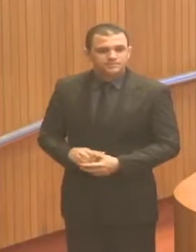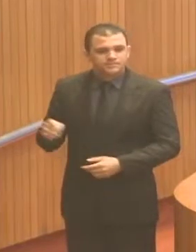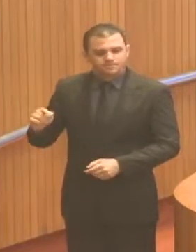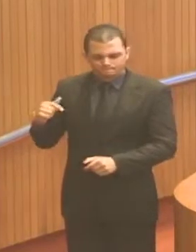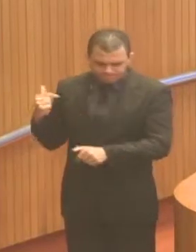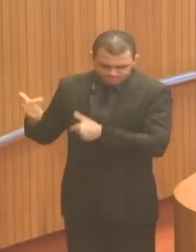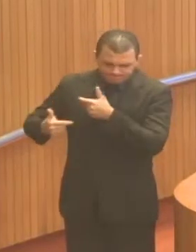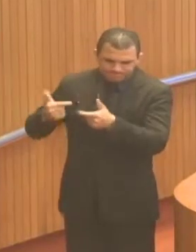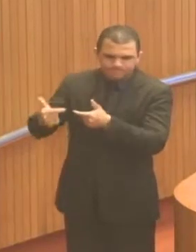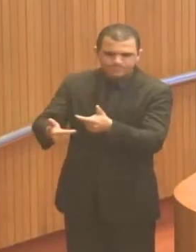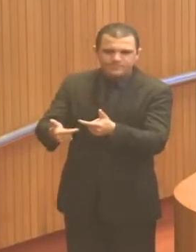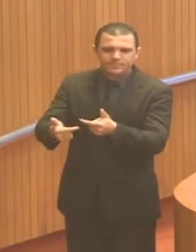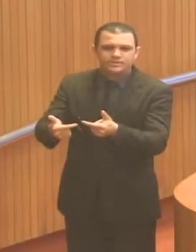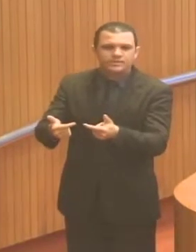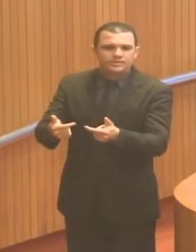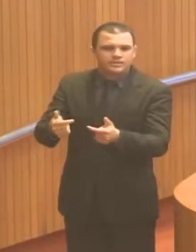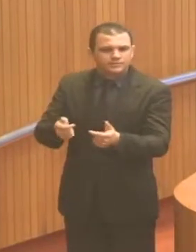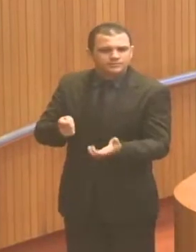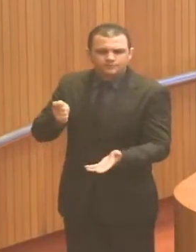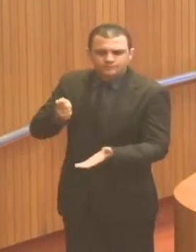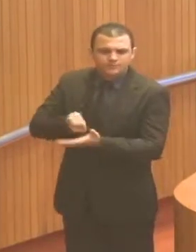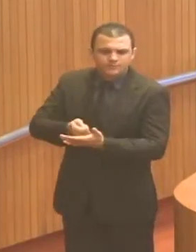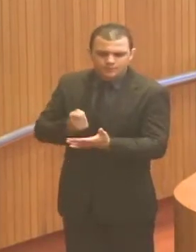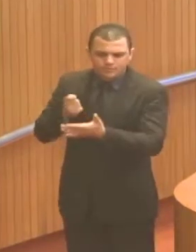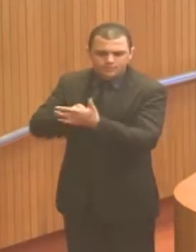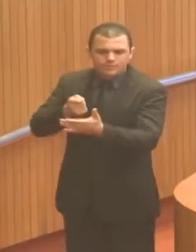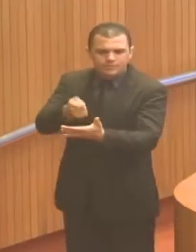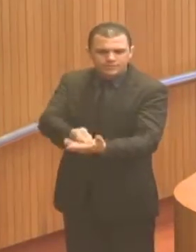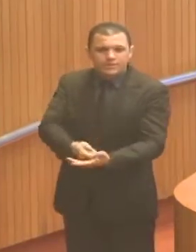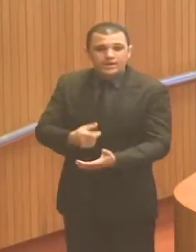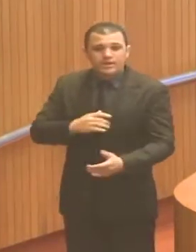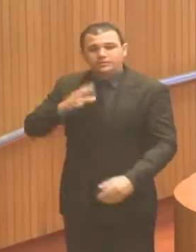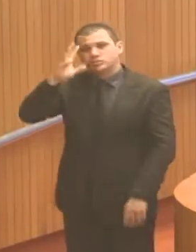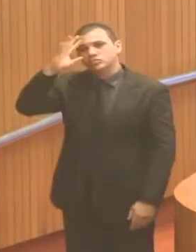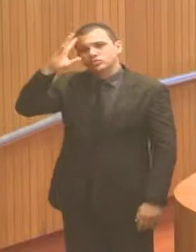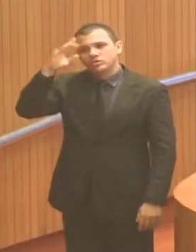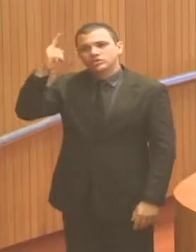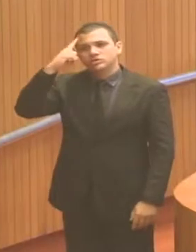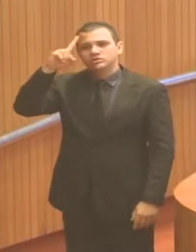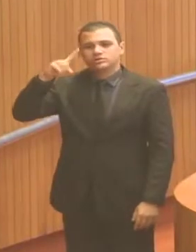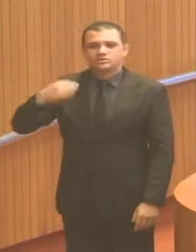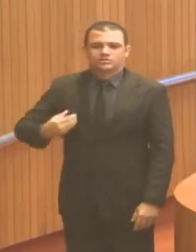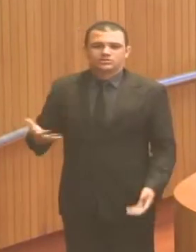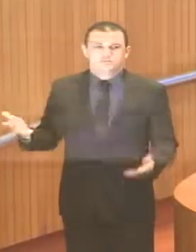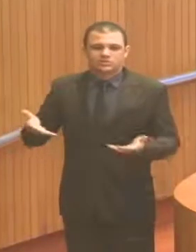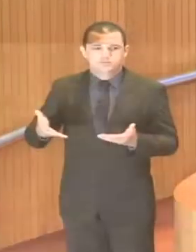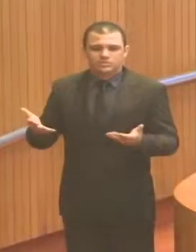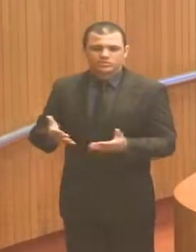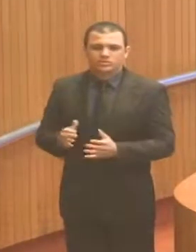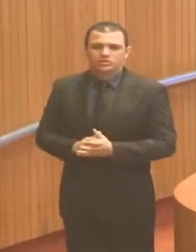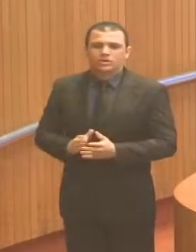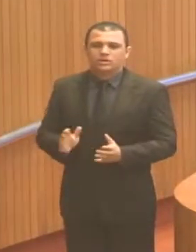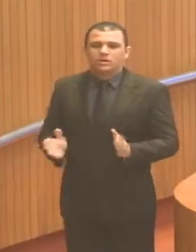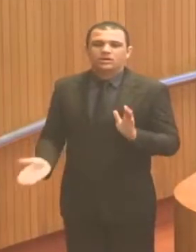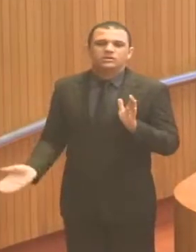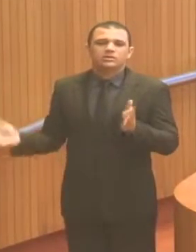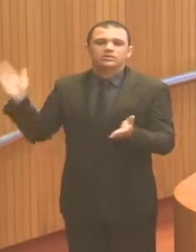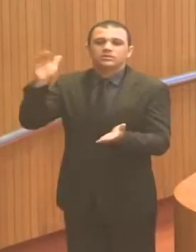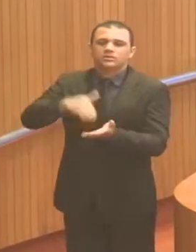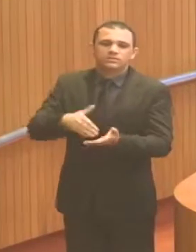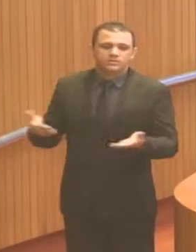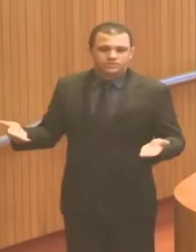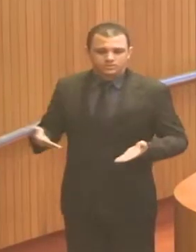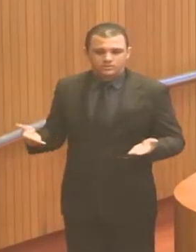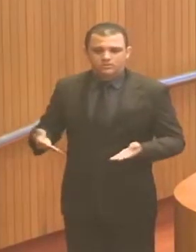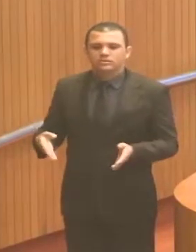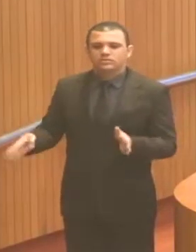com muita grandeza, sonhando com esse dia que finalmente chegou no Estado do Maranhão. É o